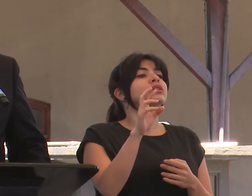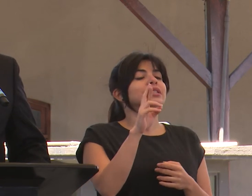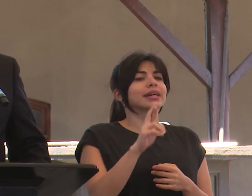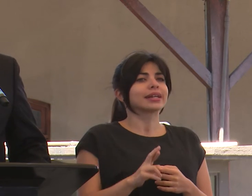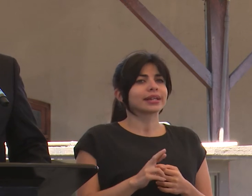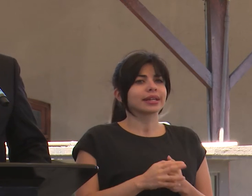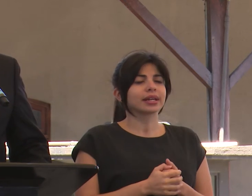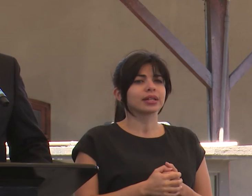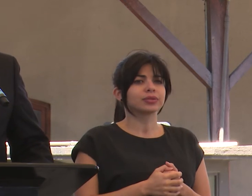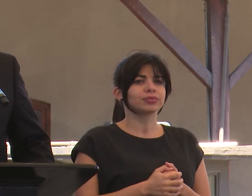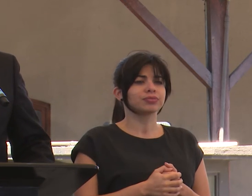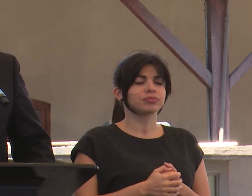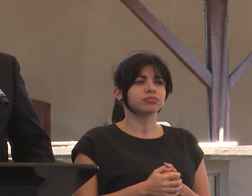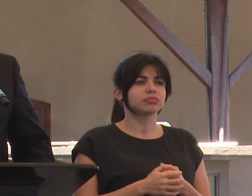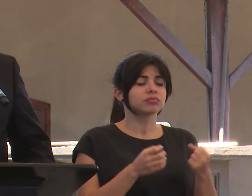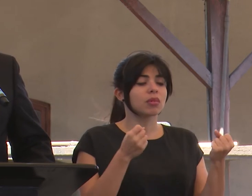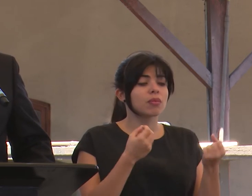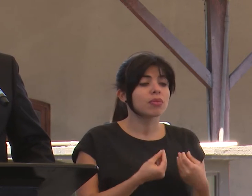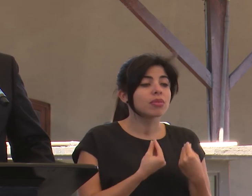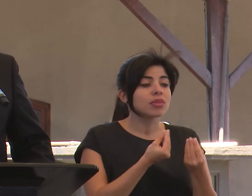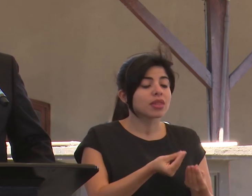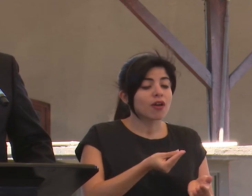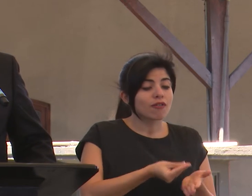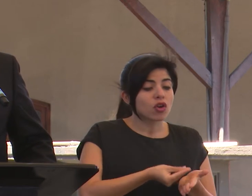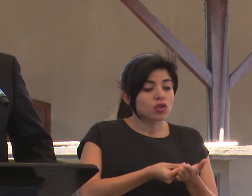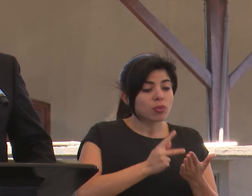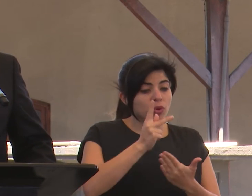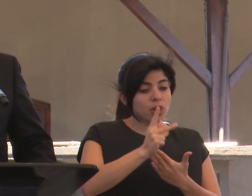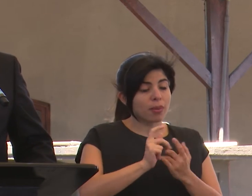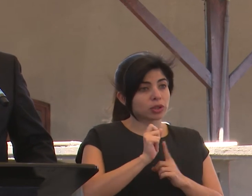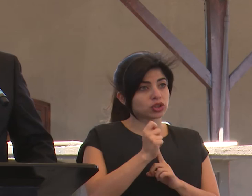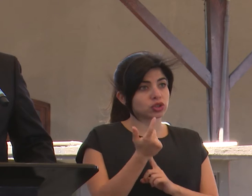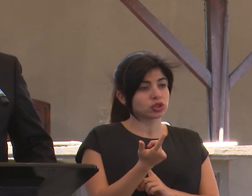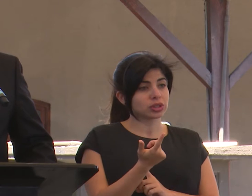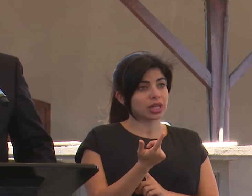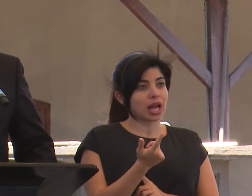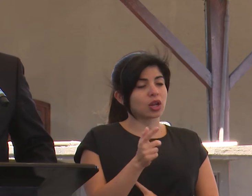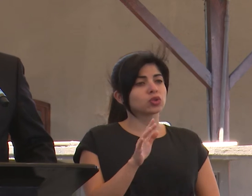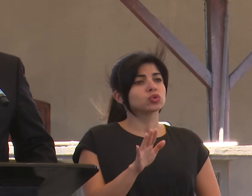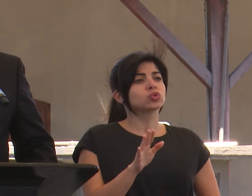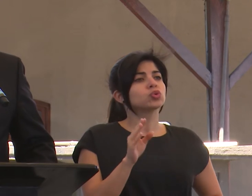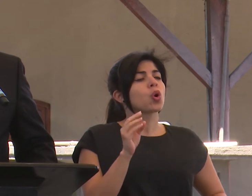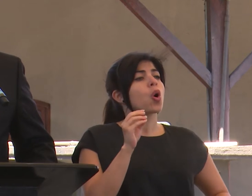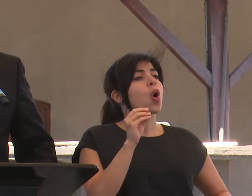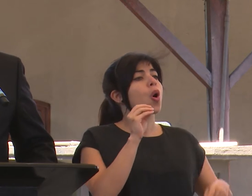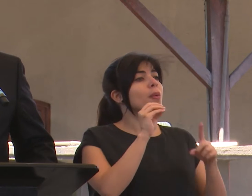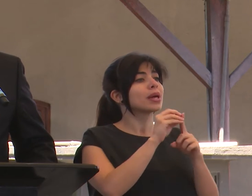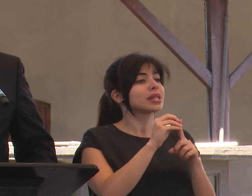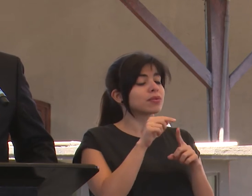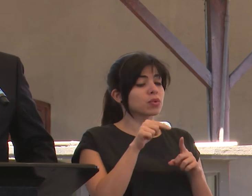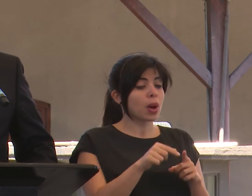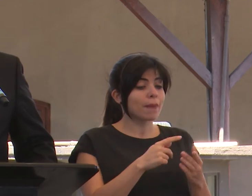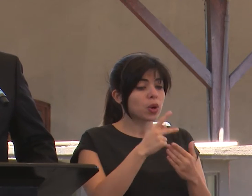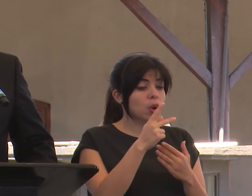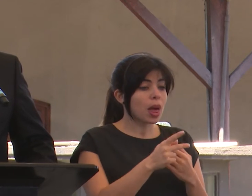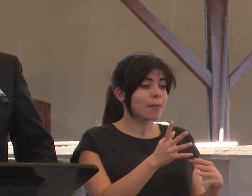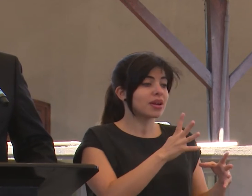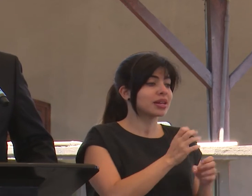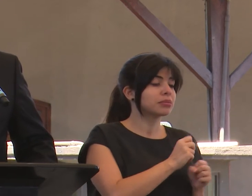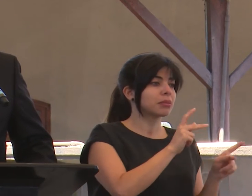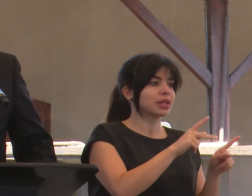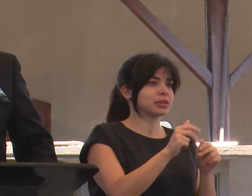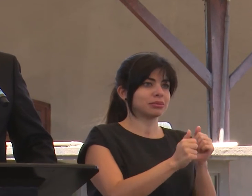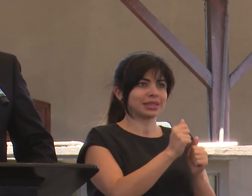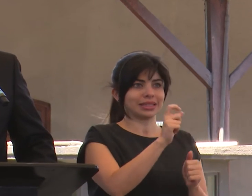aporta los recursos de los programas sociales con el objetivo de que estos lleguen a los que más los necesitan.